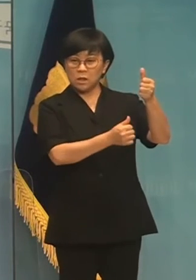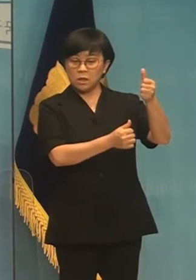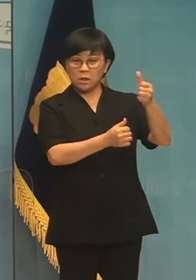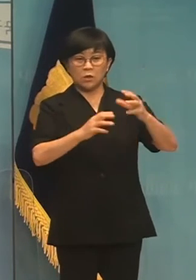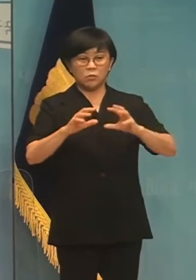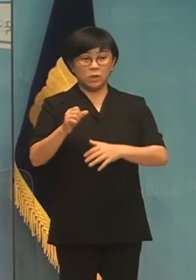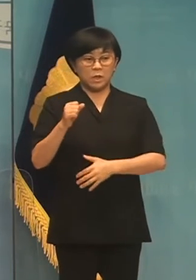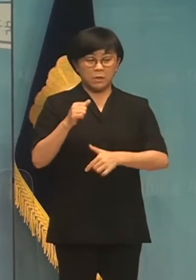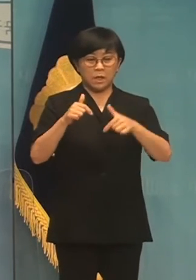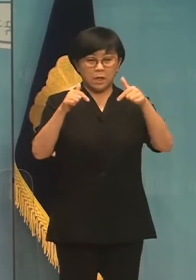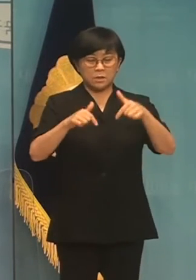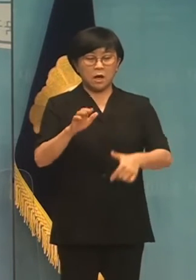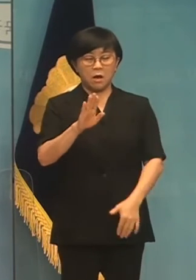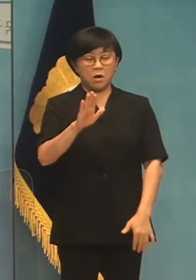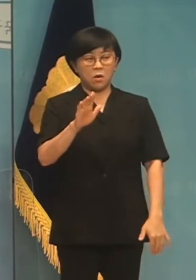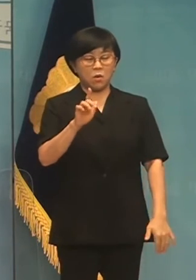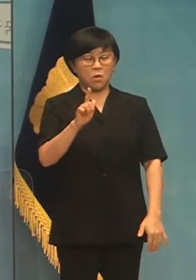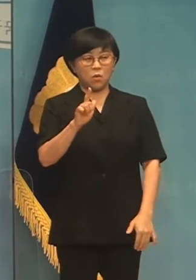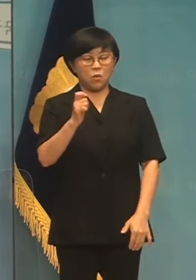한국국토정보공사